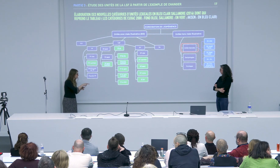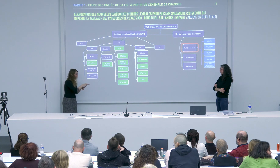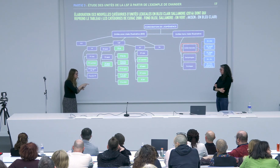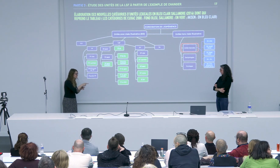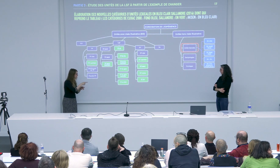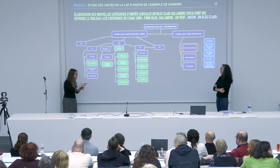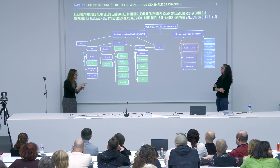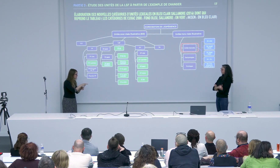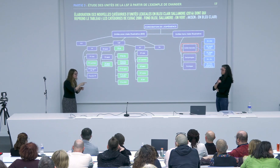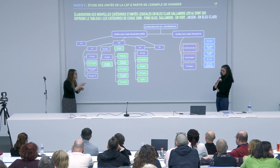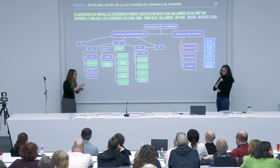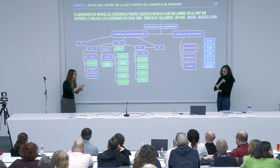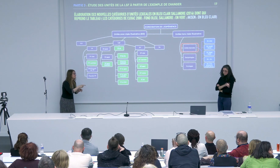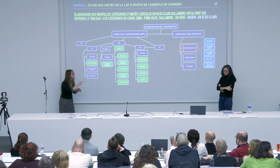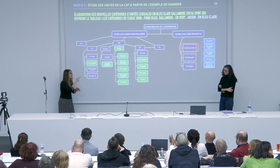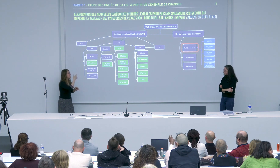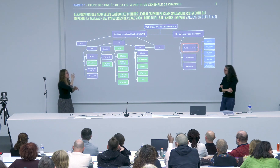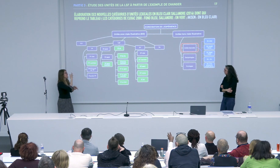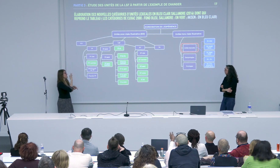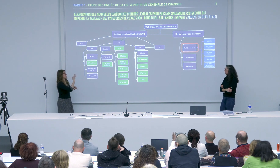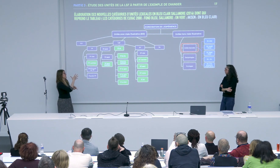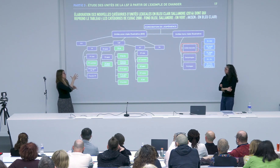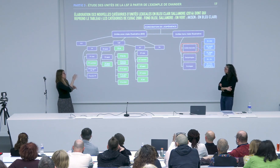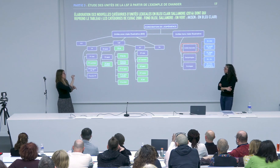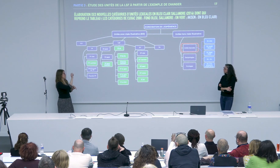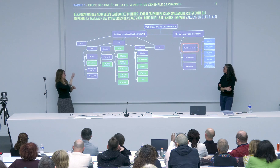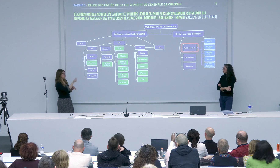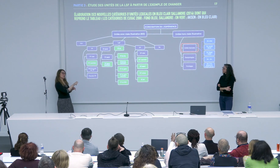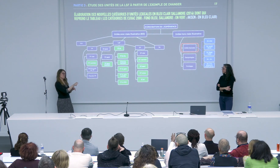et finalement dans ce corpus Créageste tu as observé plusieurs vidéos